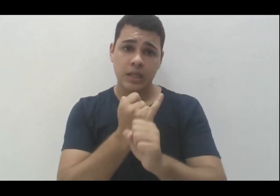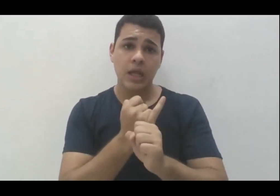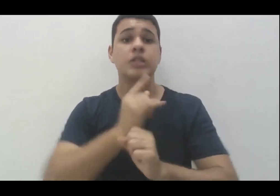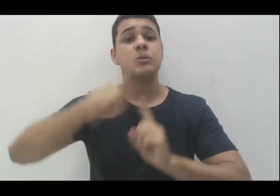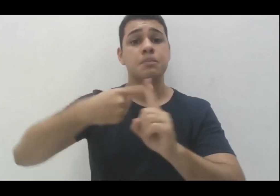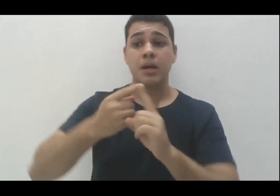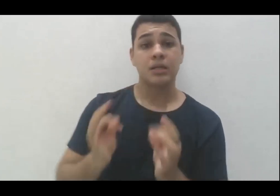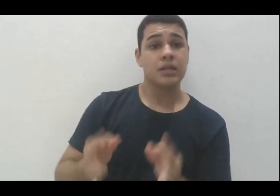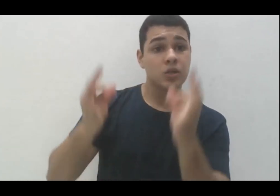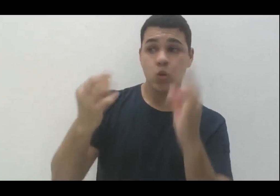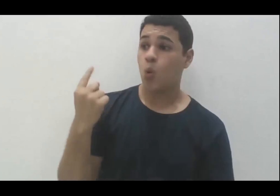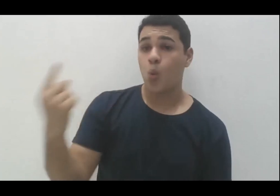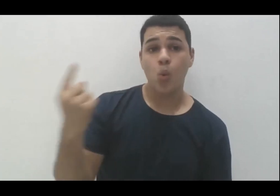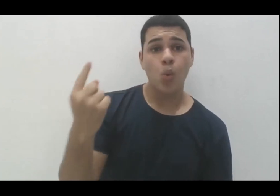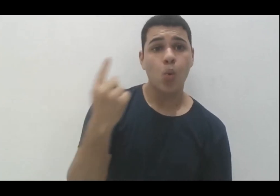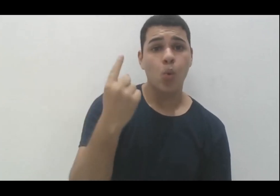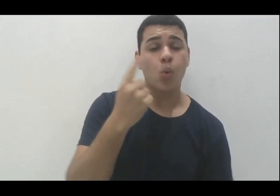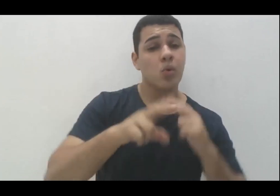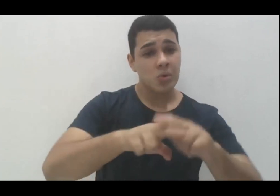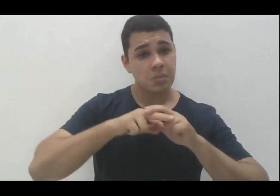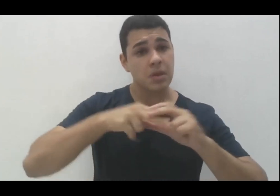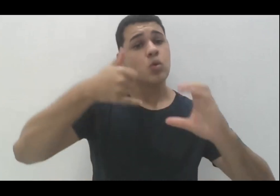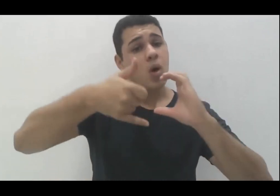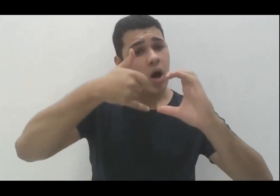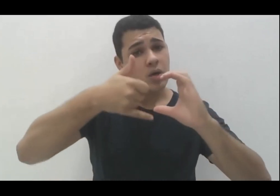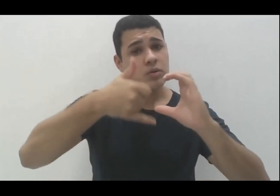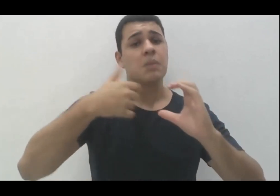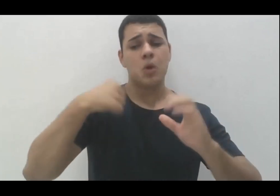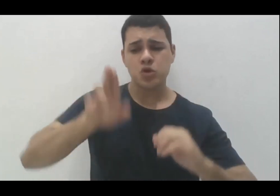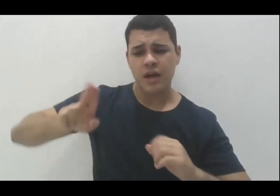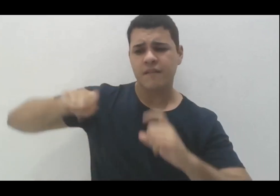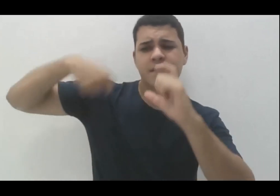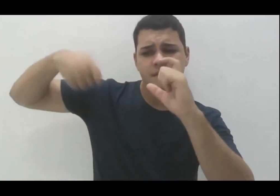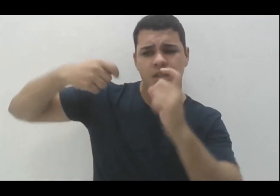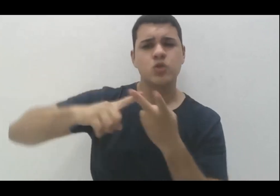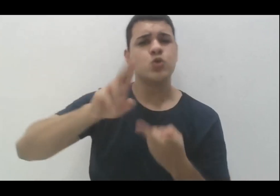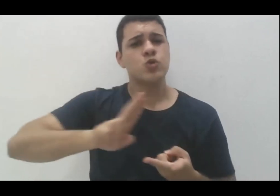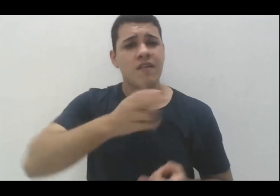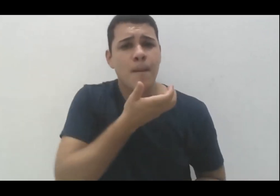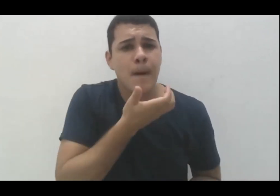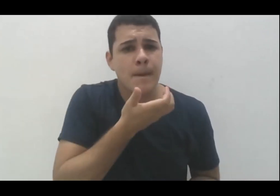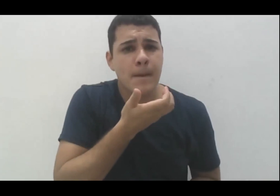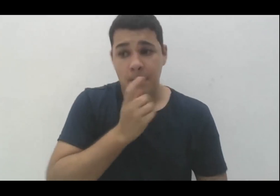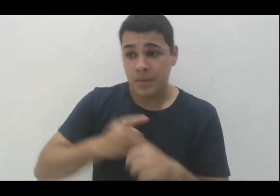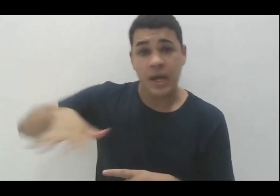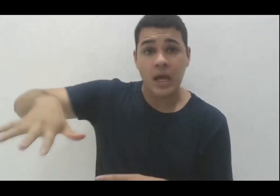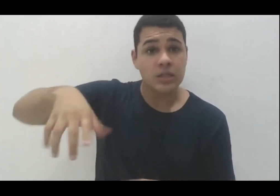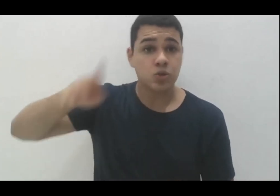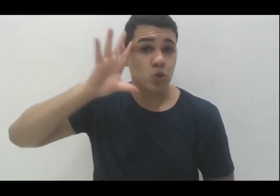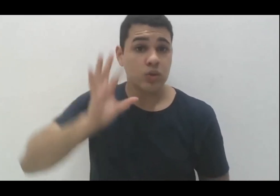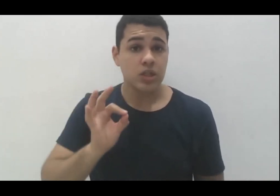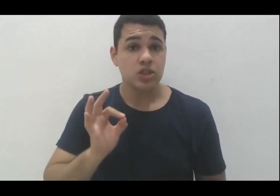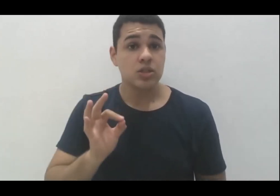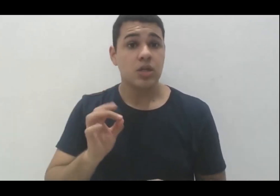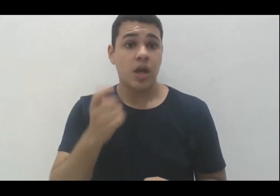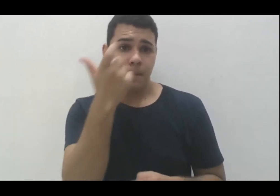um a um por WhatsApp, com áudios, com vídeos, porque eles não conseguiam compreender alguns termos técnicos que a